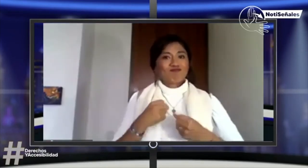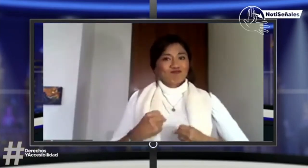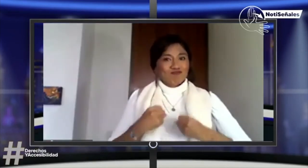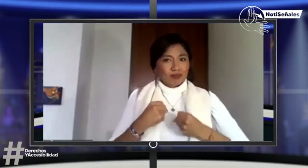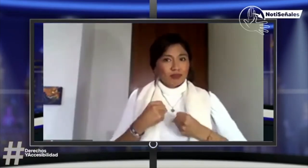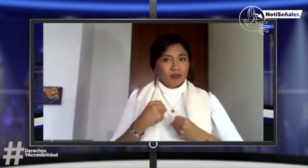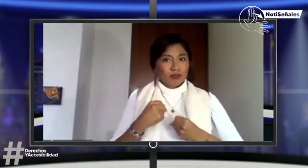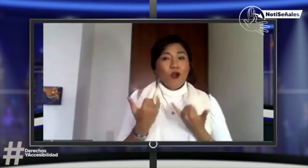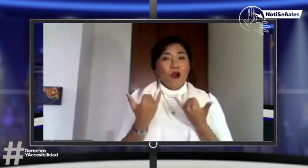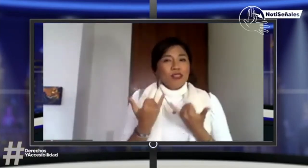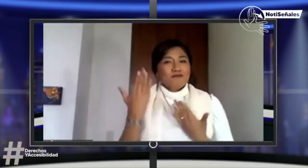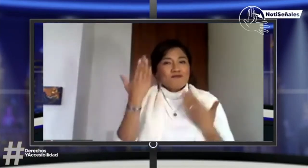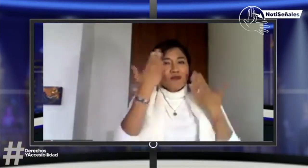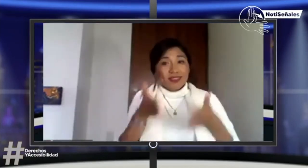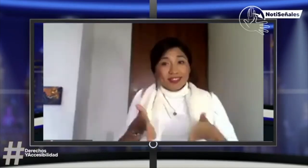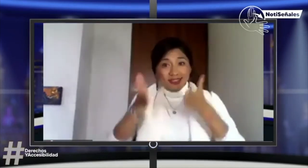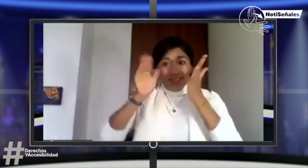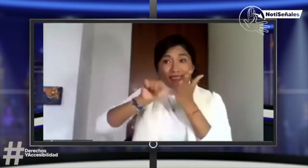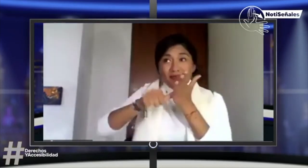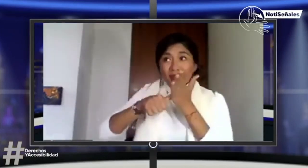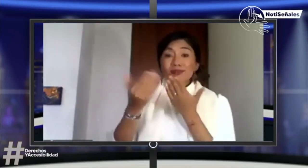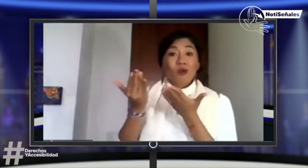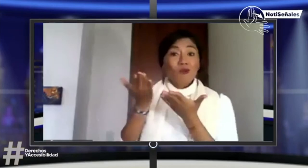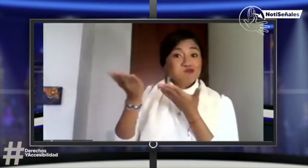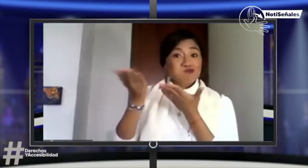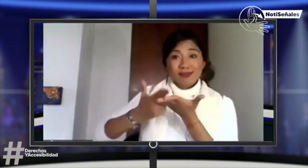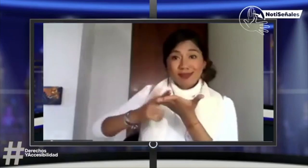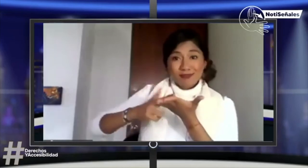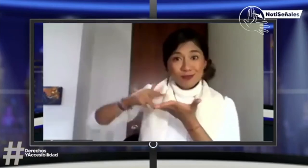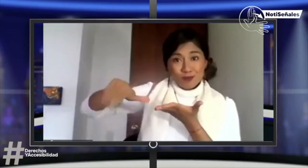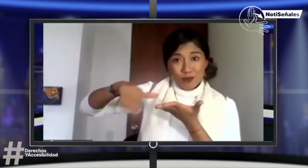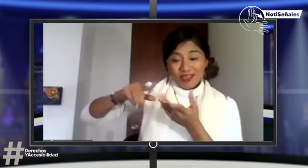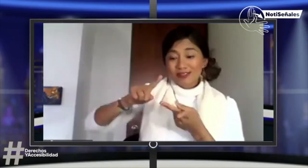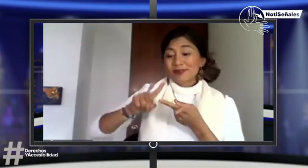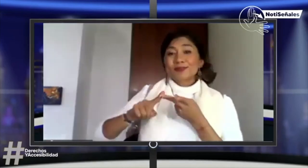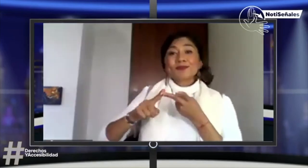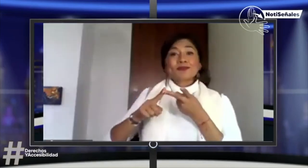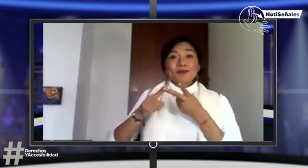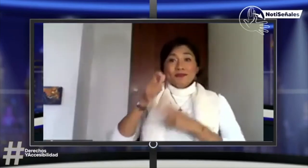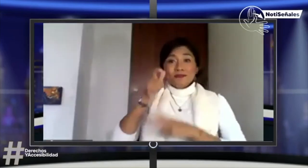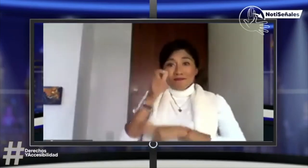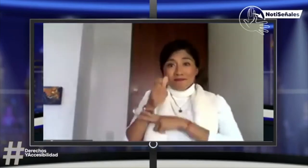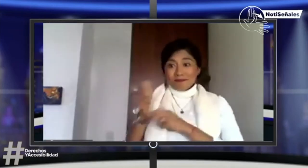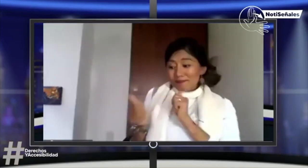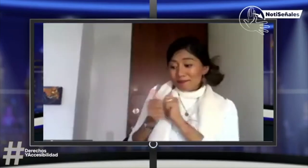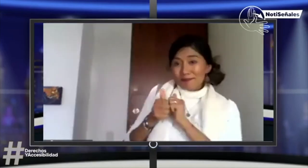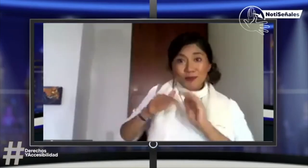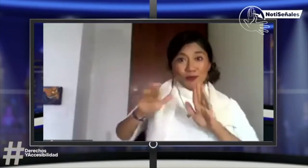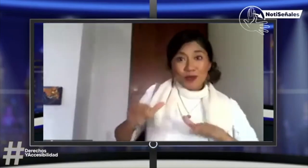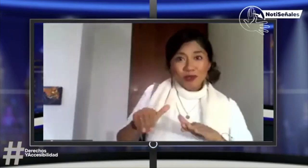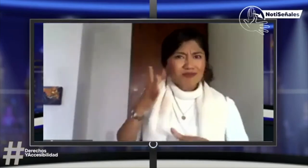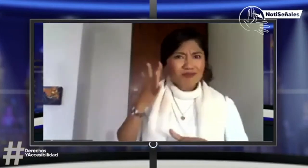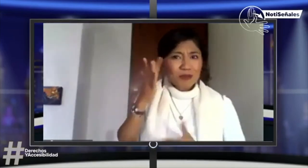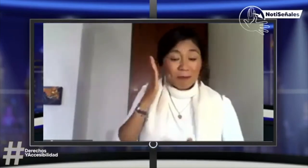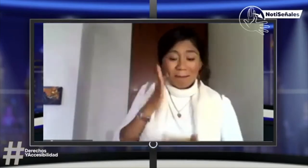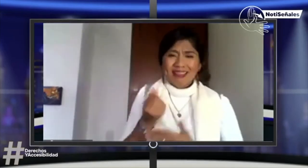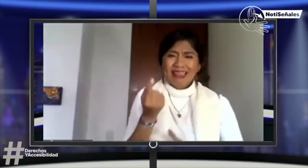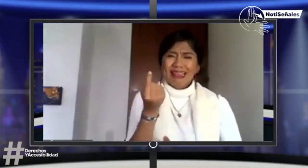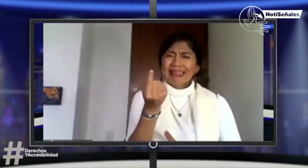Entonces, pues, la posición es tener una posición muy firme. Ya sabemos que en la registraduría, ni siquiera en el edificio como tal, hay